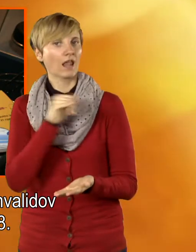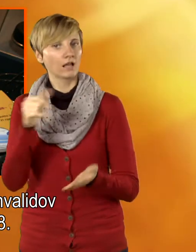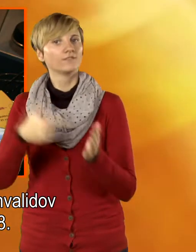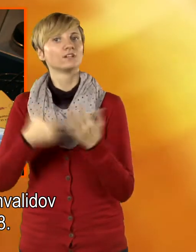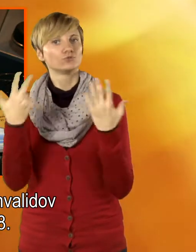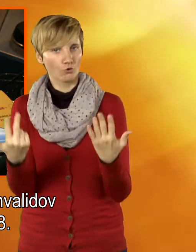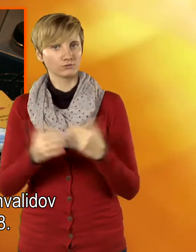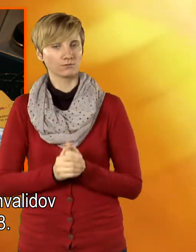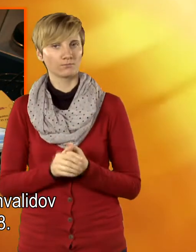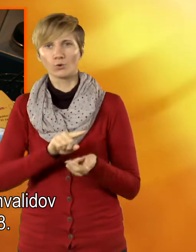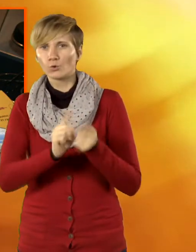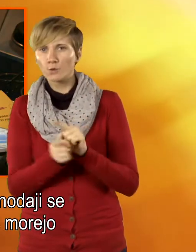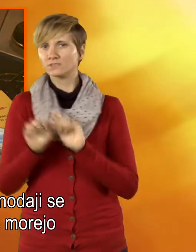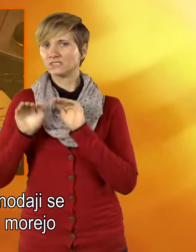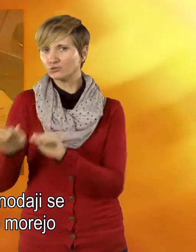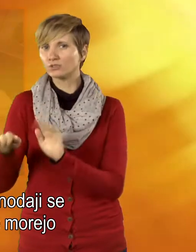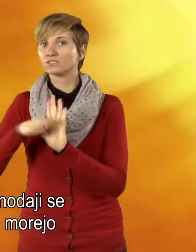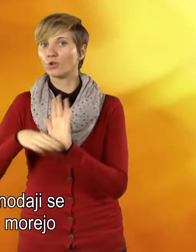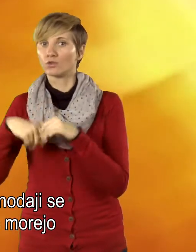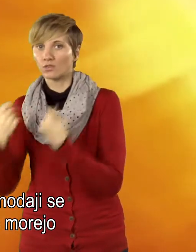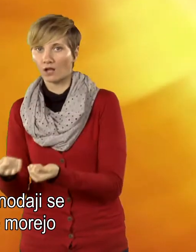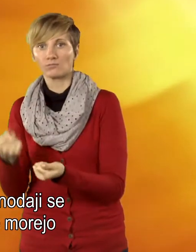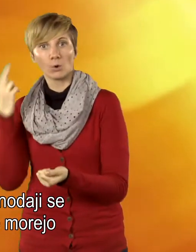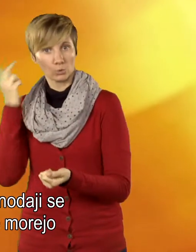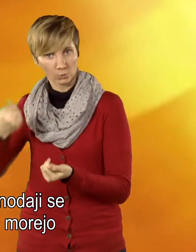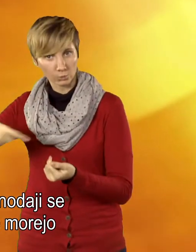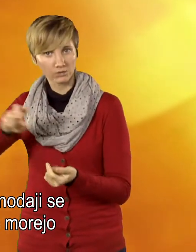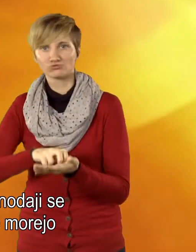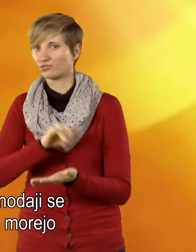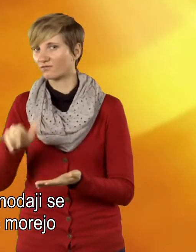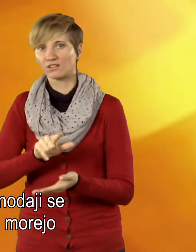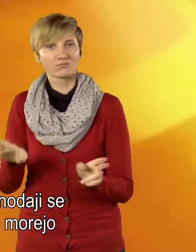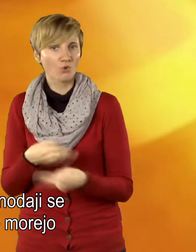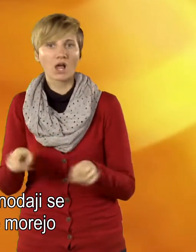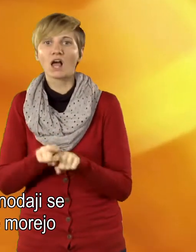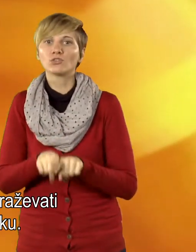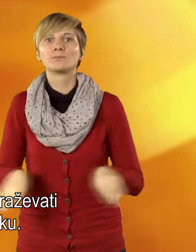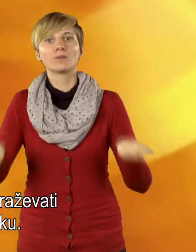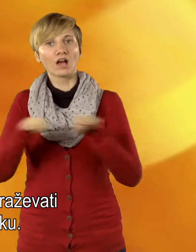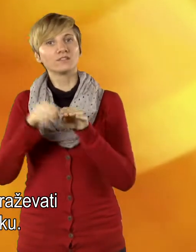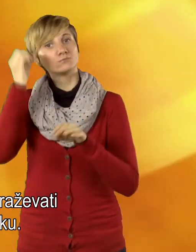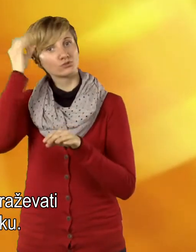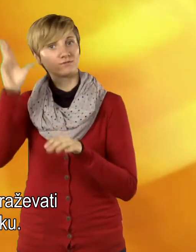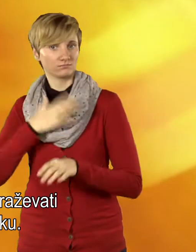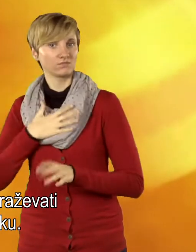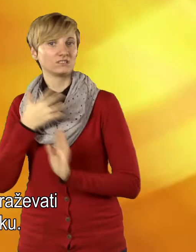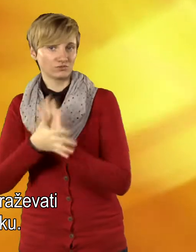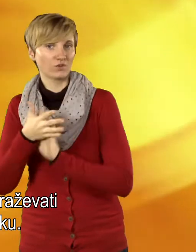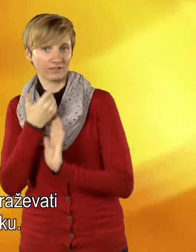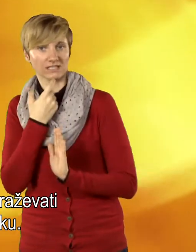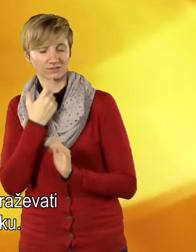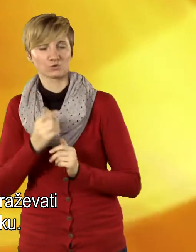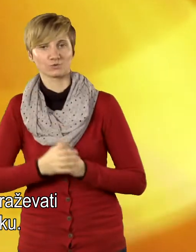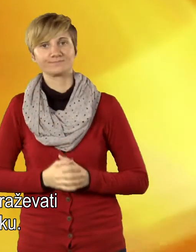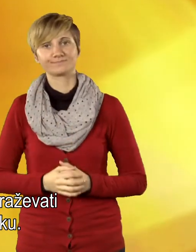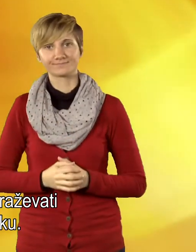narodov o pravicah invalidov pa leta 2008. Kljub zaščitni zakonodaji se gluhi še vedno ne morejo enakopravno izobraževati